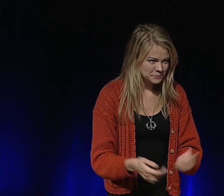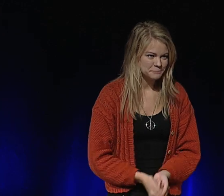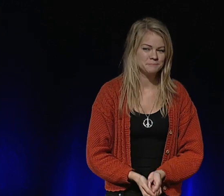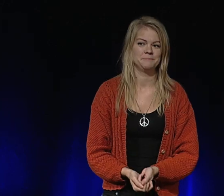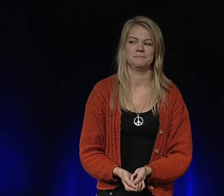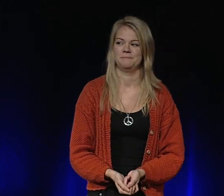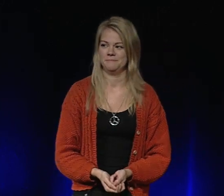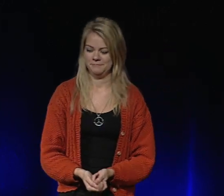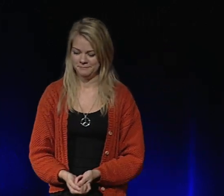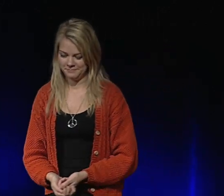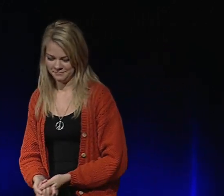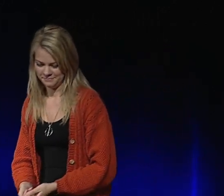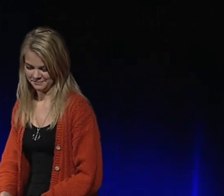Applåder.